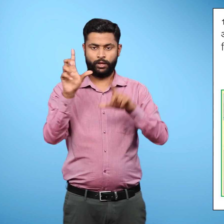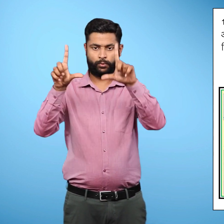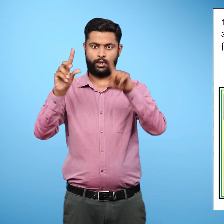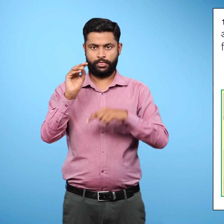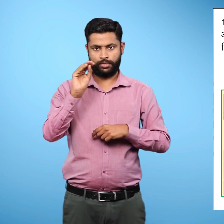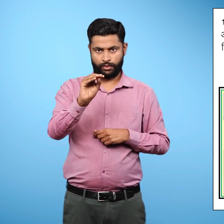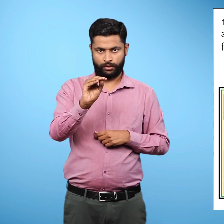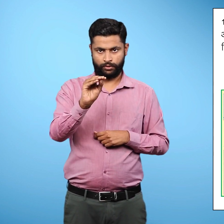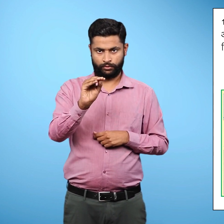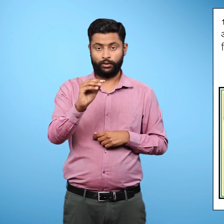संख्या से दर्शाया गया है.